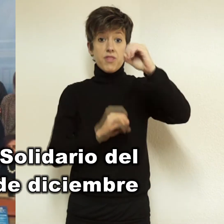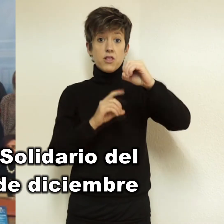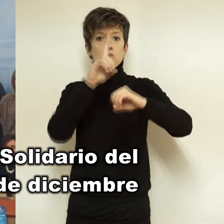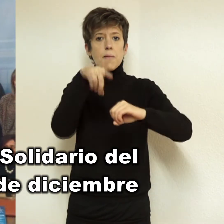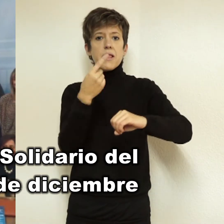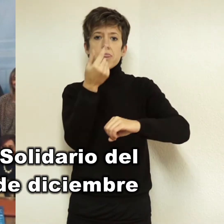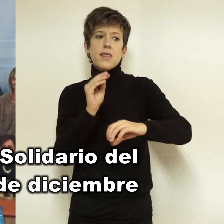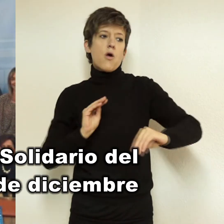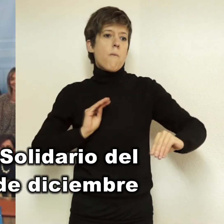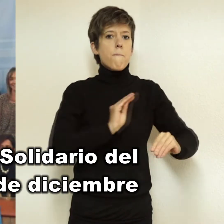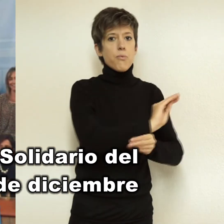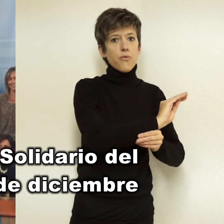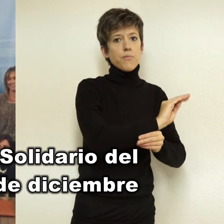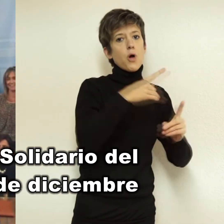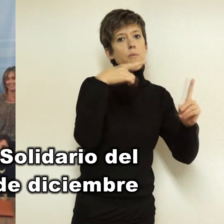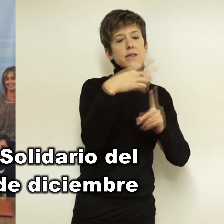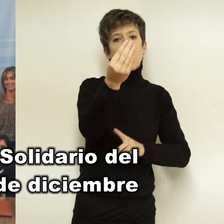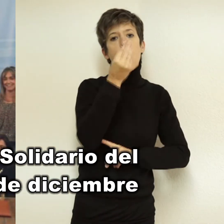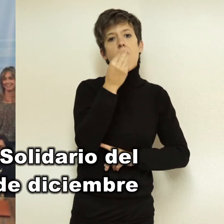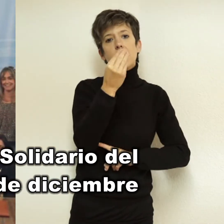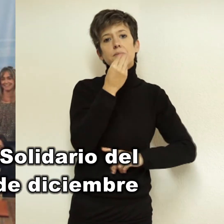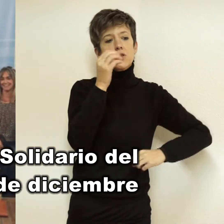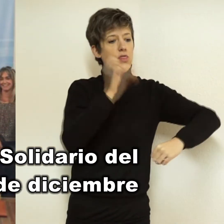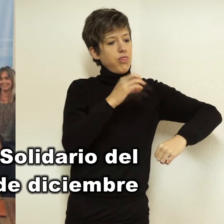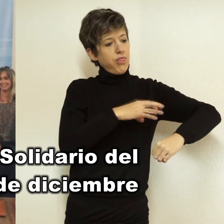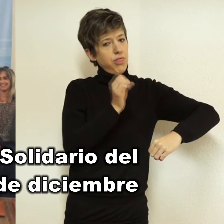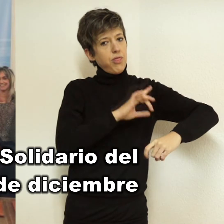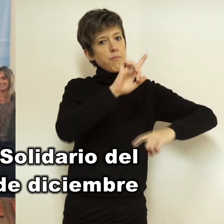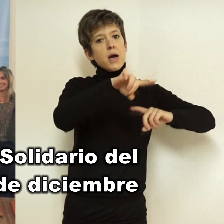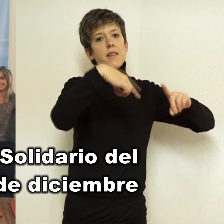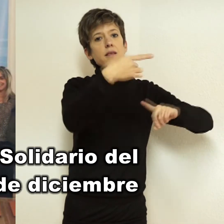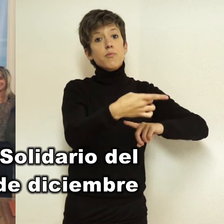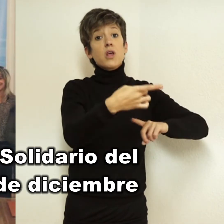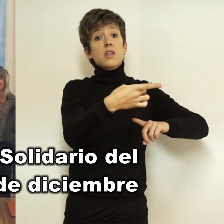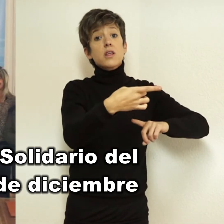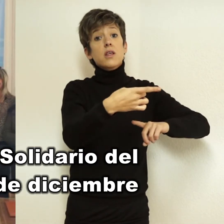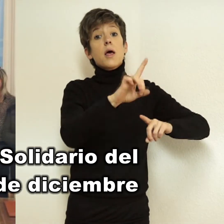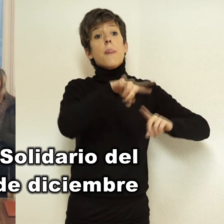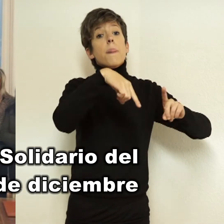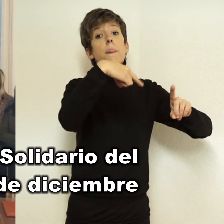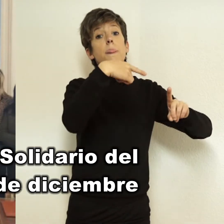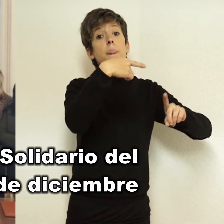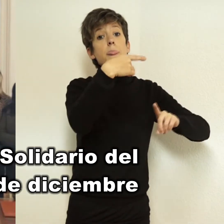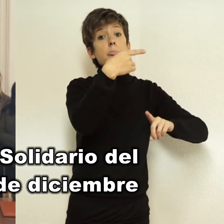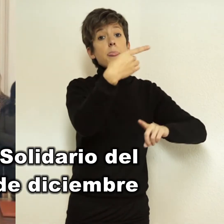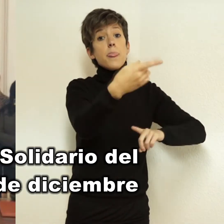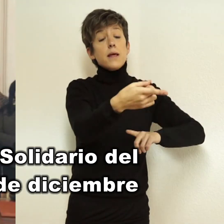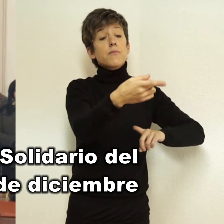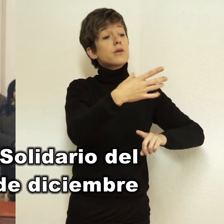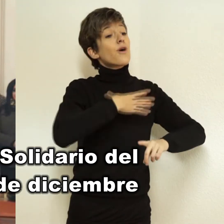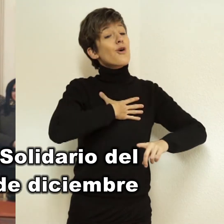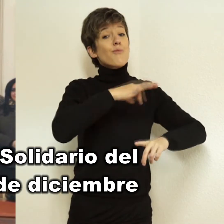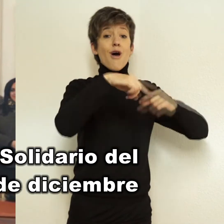al Banco de Alimentos para la adquisición de productos, preferentemente navideños, que puedan complementar los habituales no